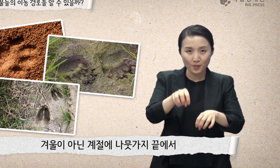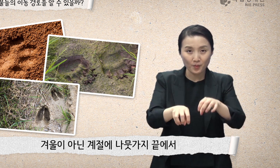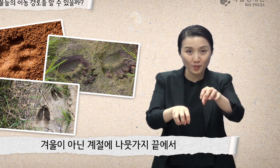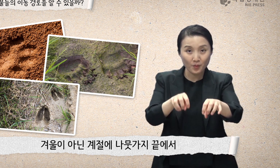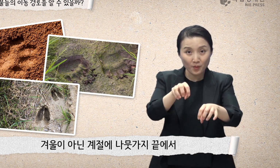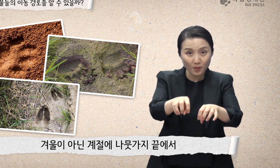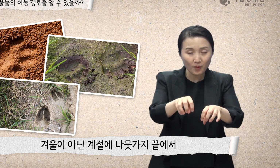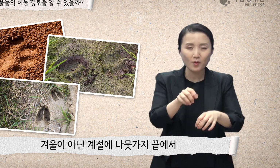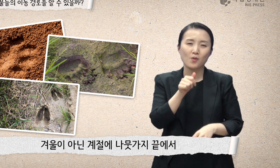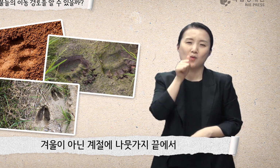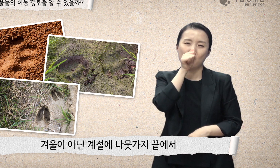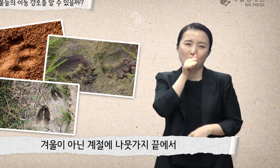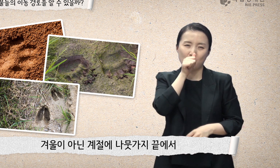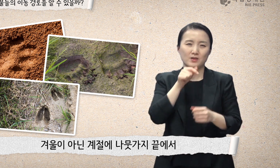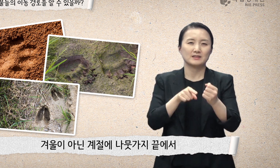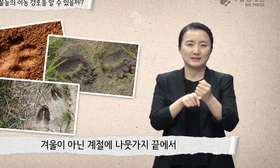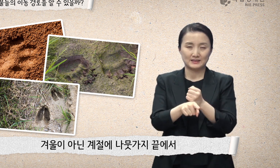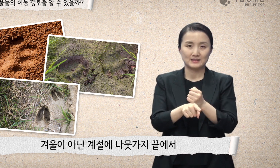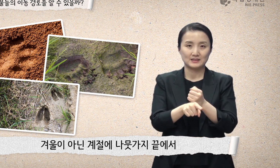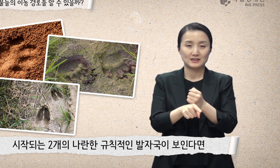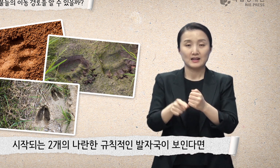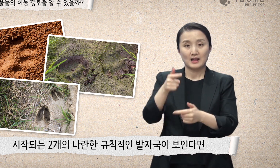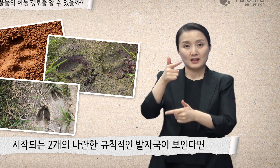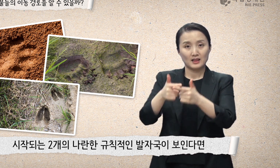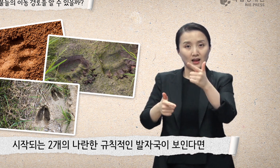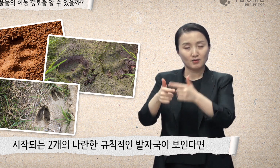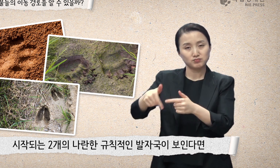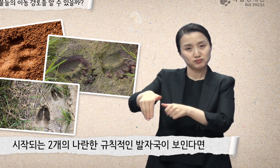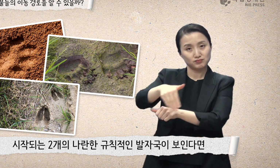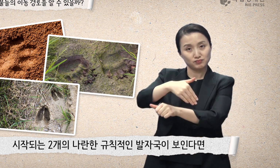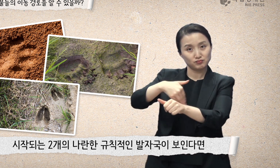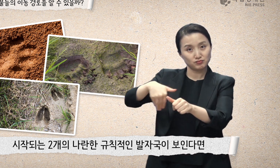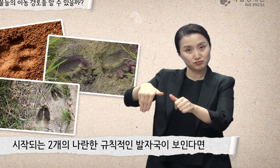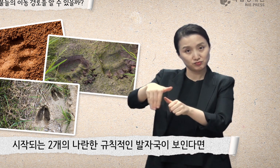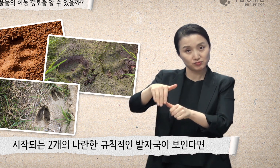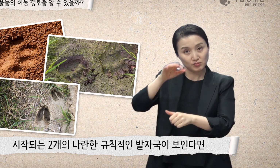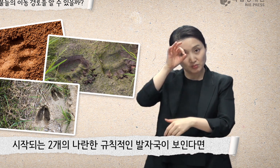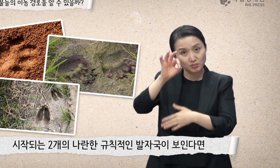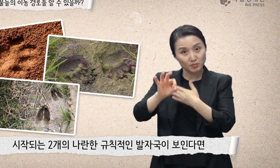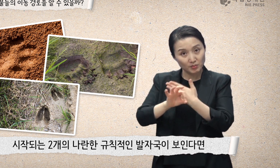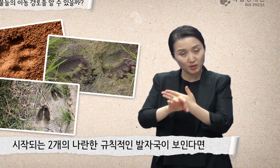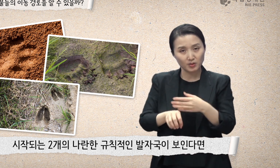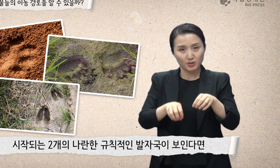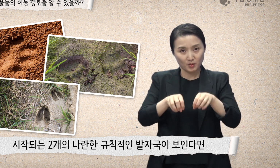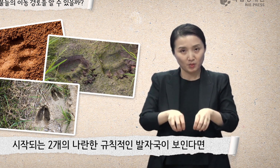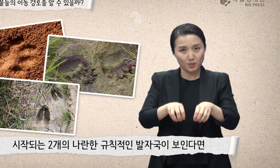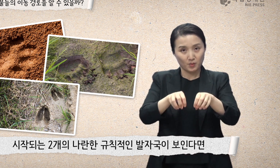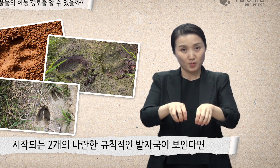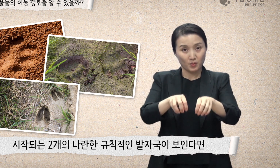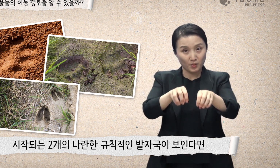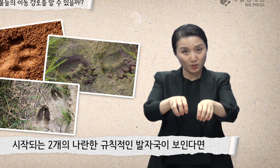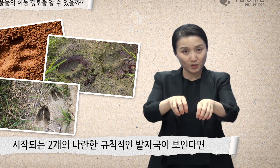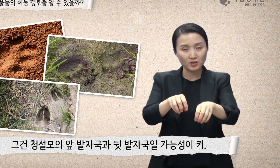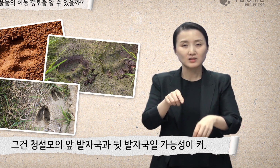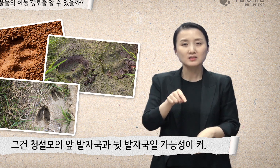계절에 나뭇가지 끝에서 시작되는 두 개의 나란한 규칙적인 발자국이 보인다면 그건